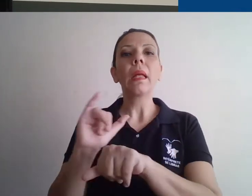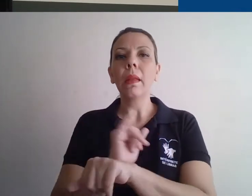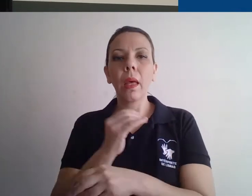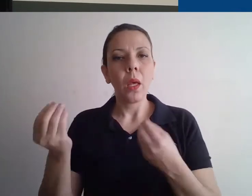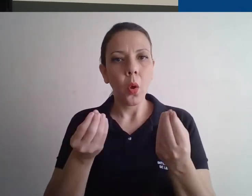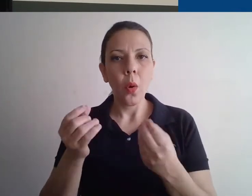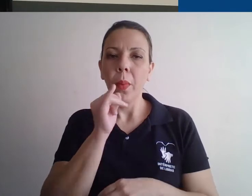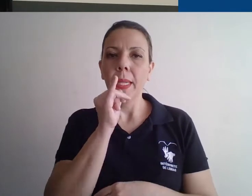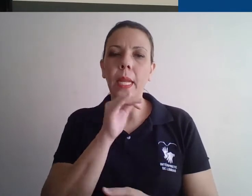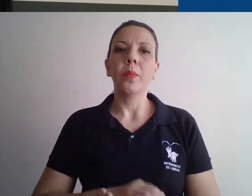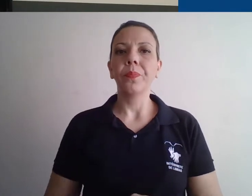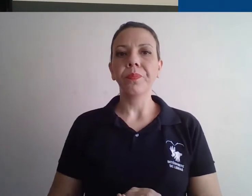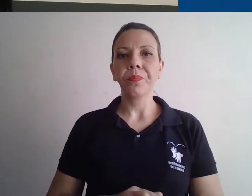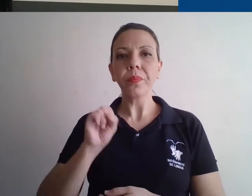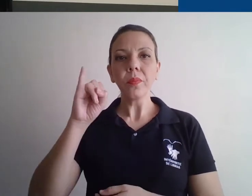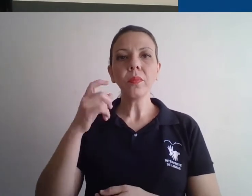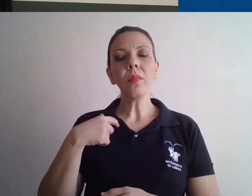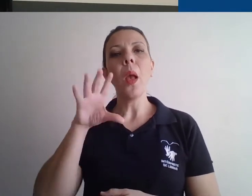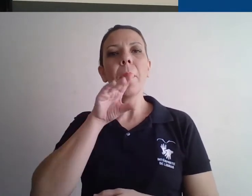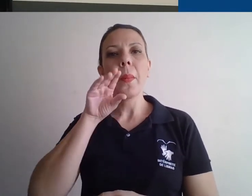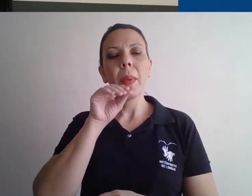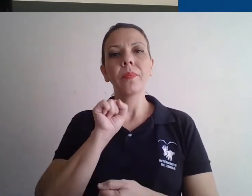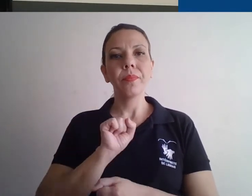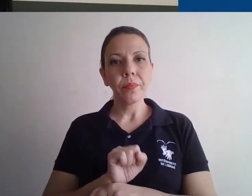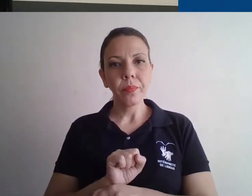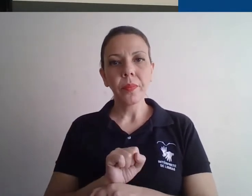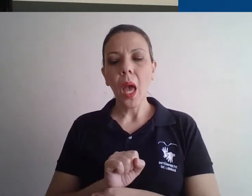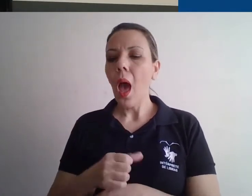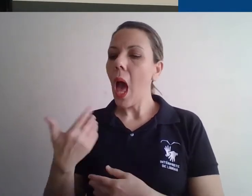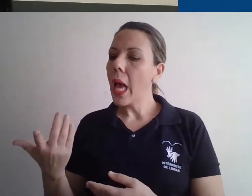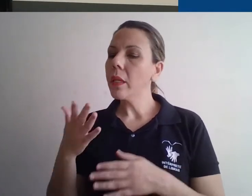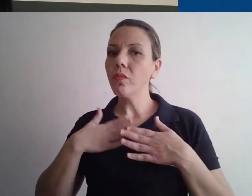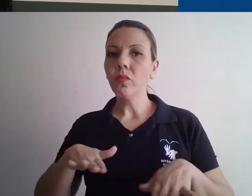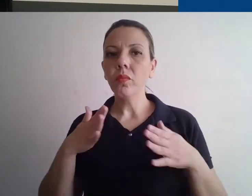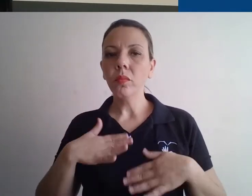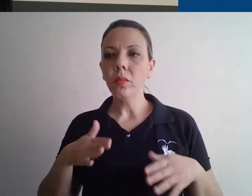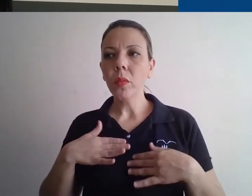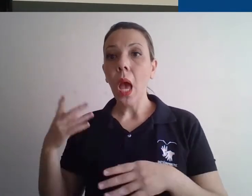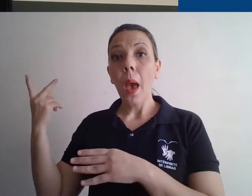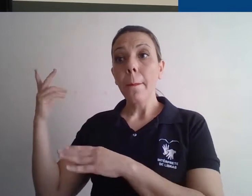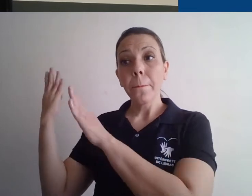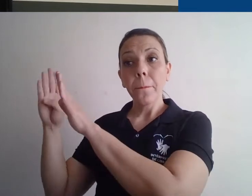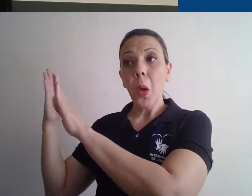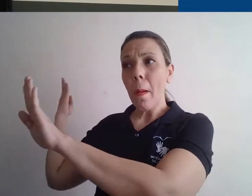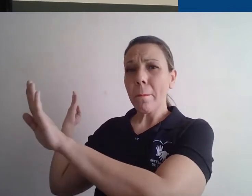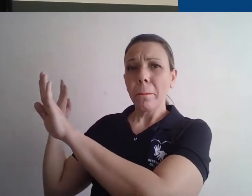caso, por exemplo, a porta bateu quando você não tá falando. Você tá num momento de descanso, revisando seu texto ali, então bateu enquanto você não tá falando, dá pra gente tirar.